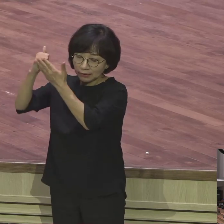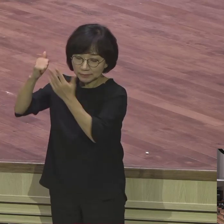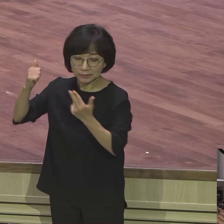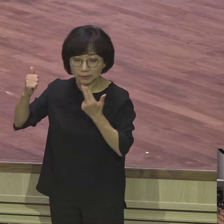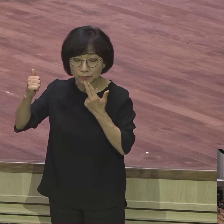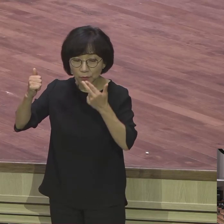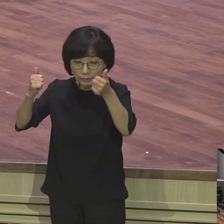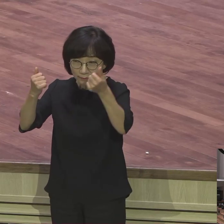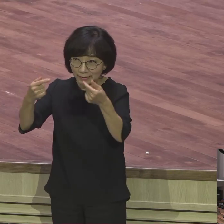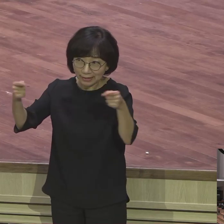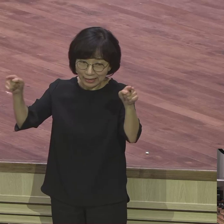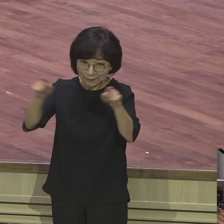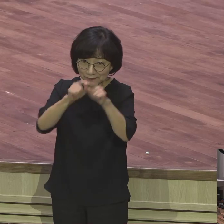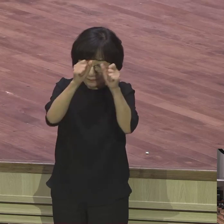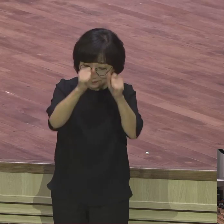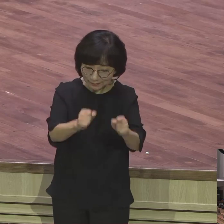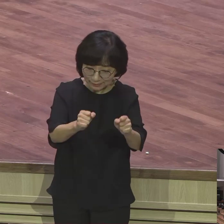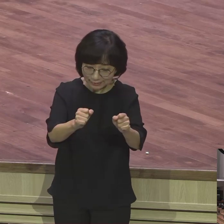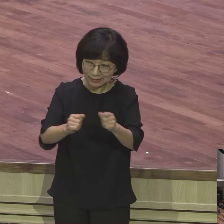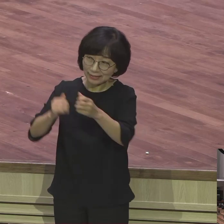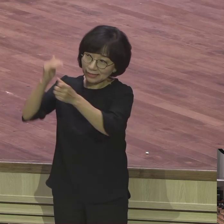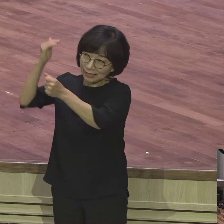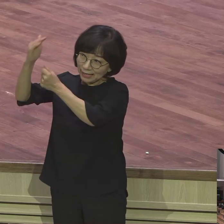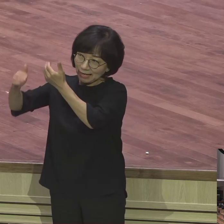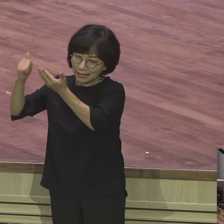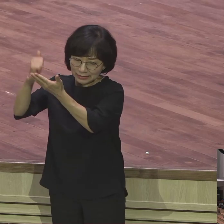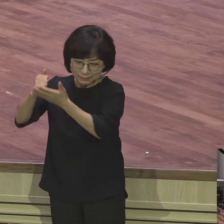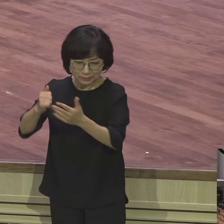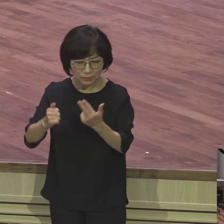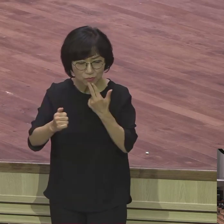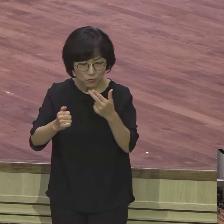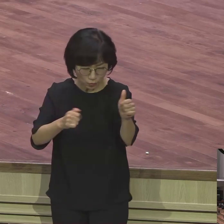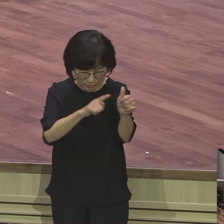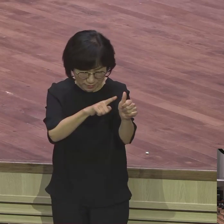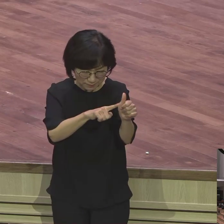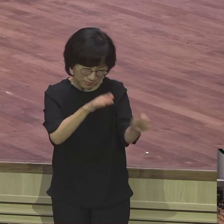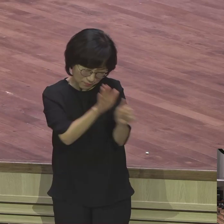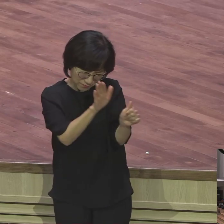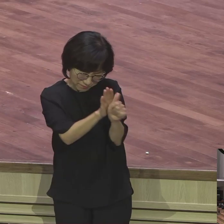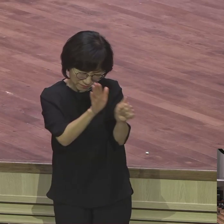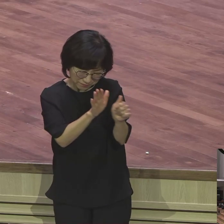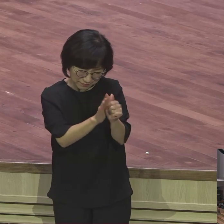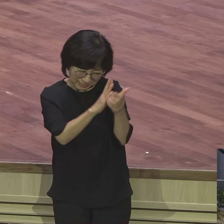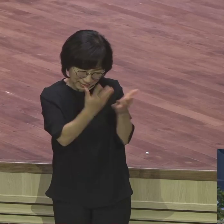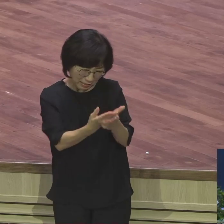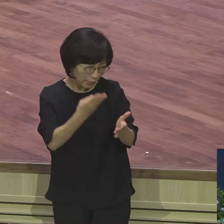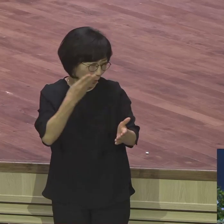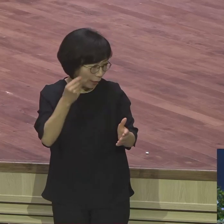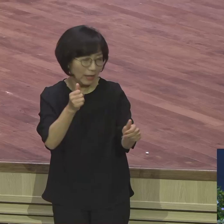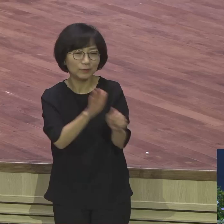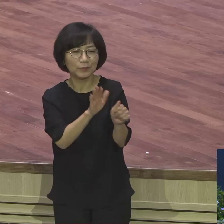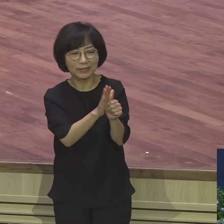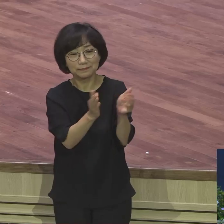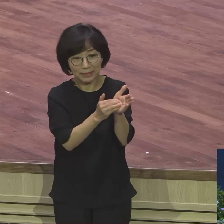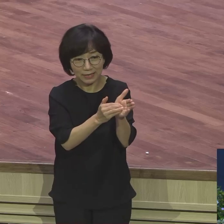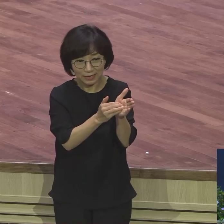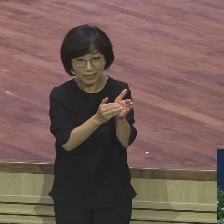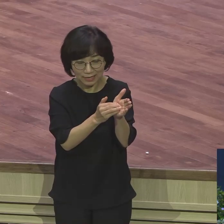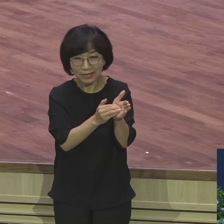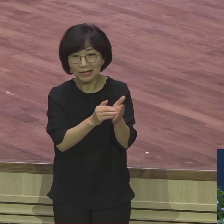그를 범사에 형통케 하셨더라 형통의 주제가 뭐예요? 형통의